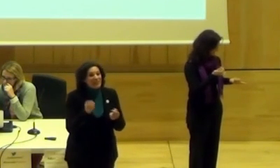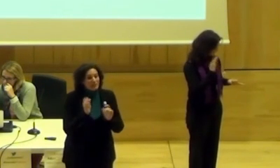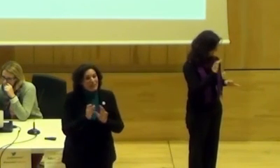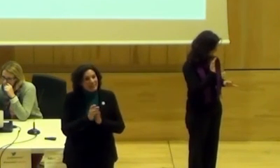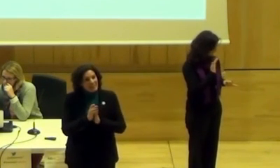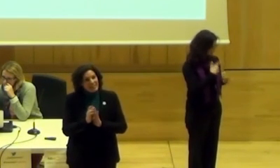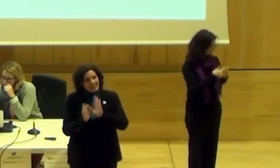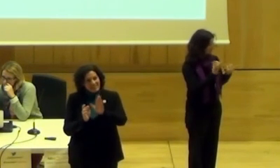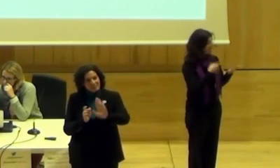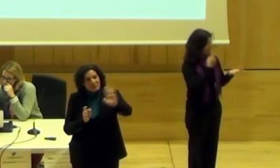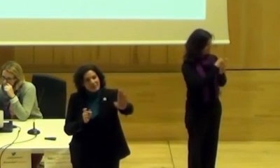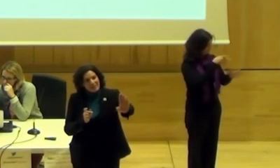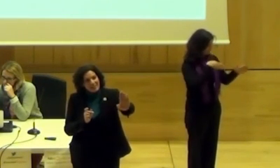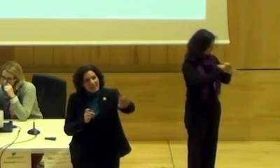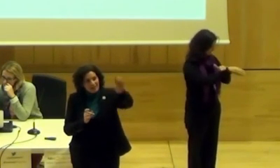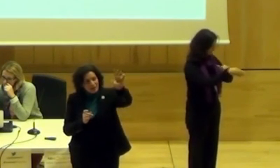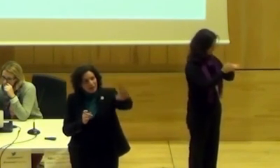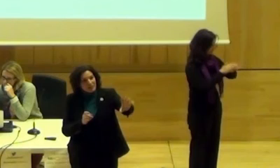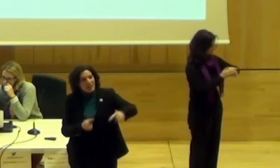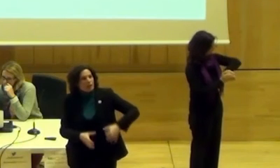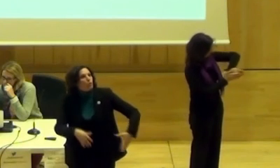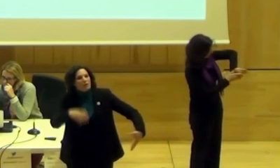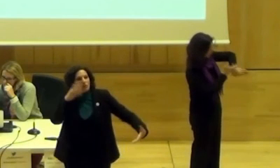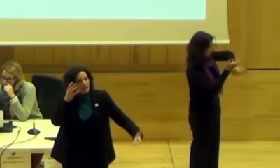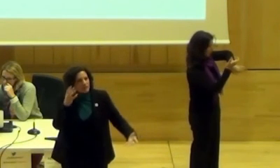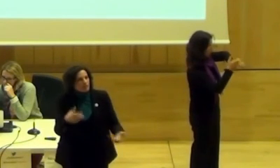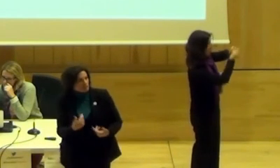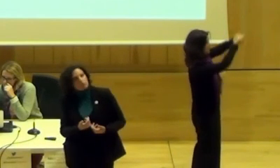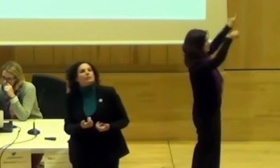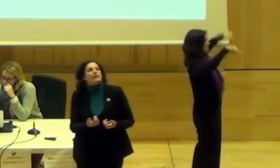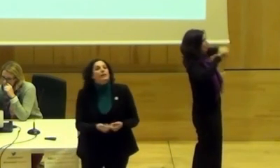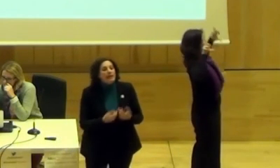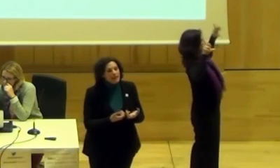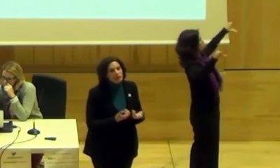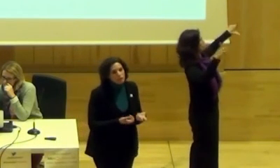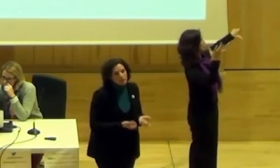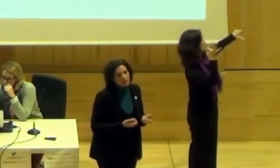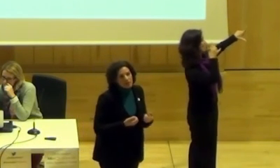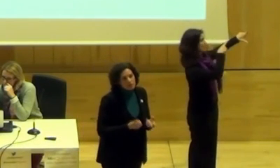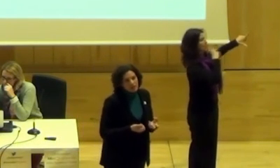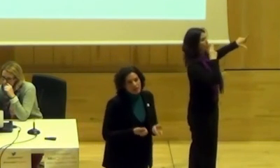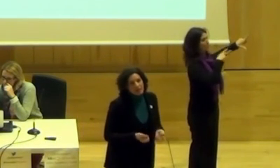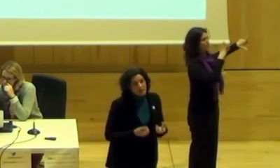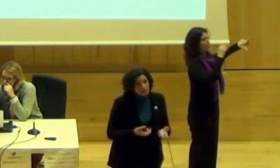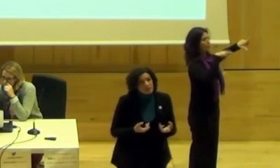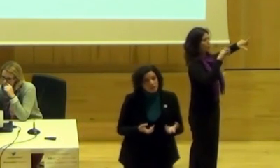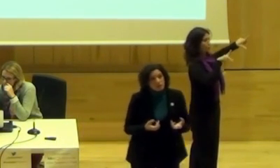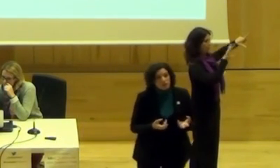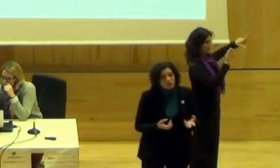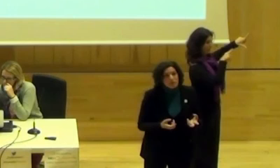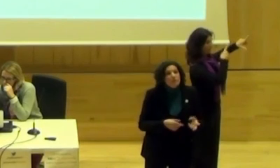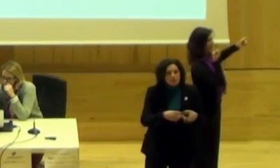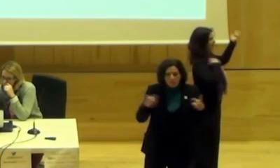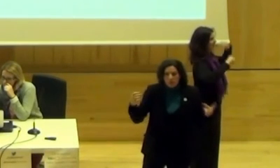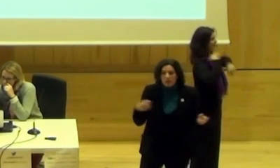Pues entonces, la persona que vayáis entrando a mano izquierda, al lado de la cocina, hay un cuadro muy grande de una señora de su teléfono. Ella es consuelo de tamaño de tarjeta, la